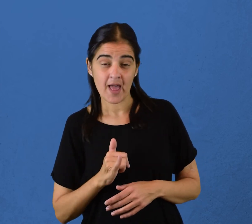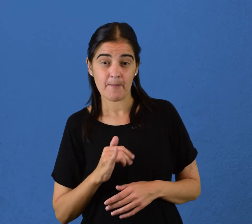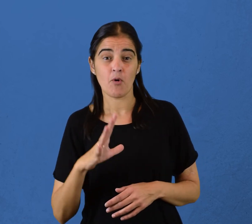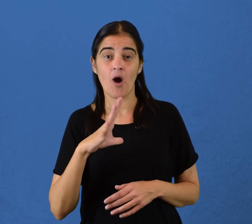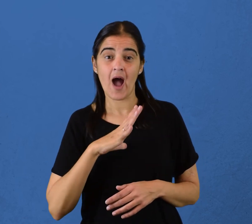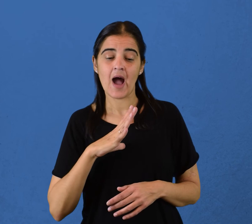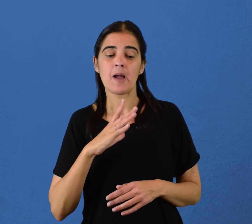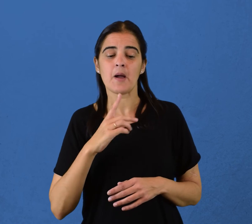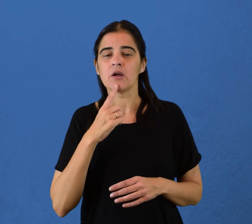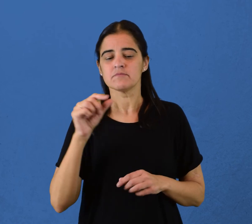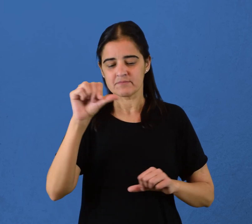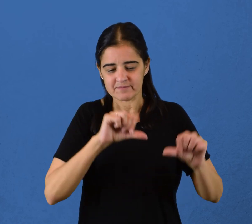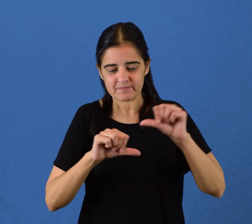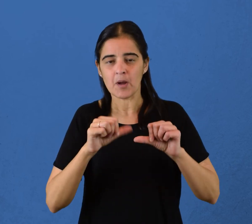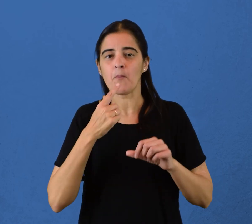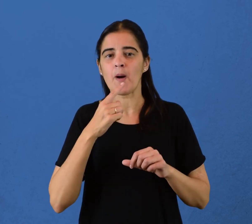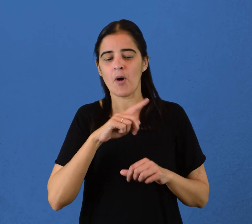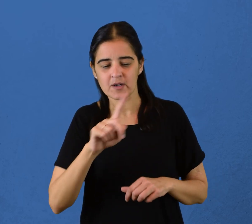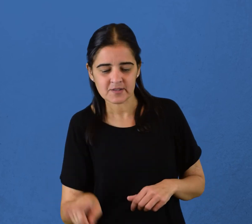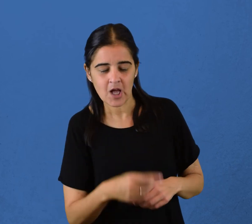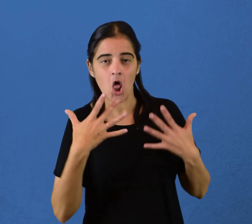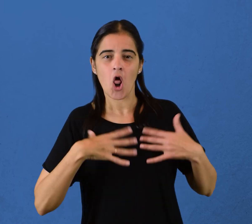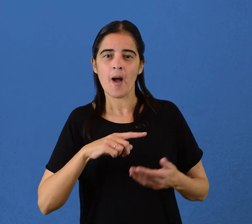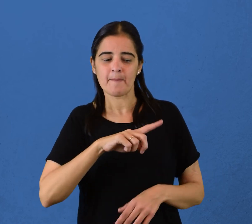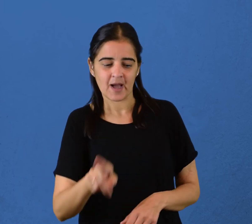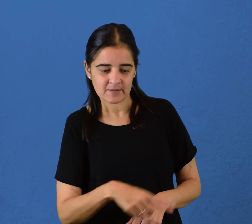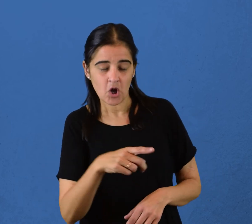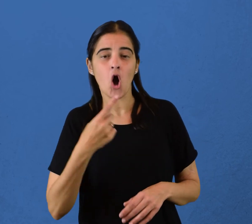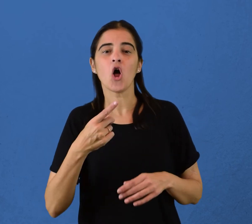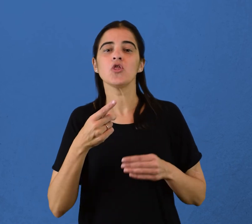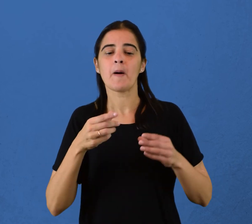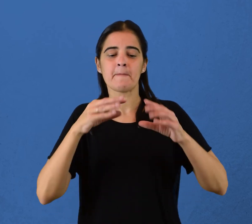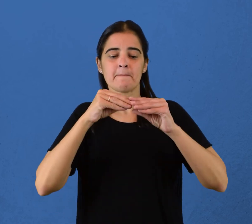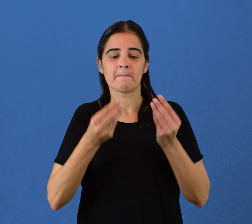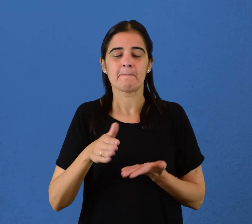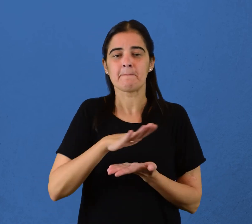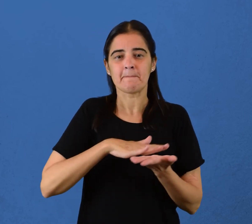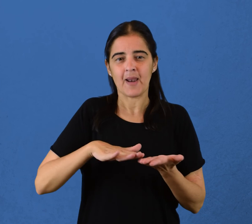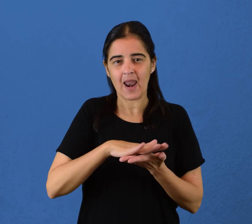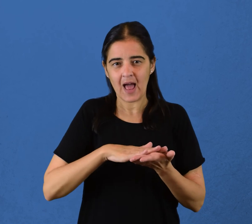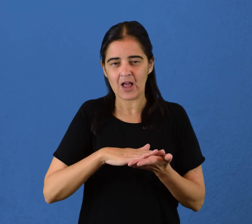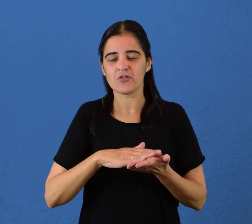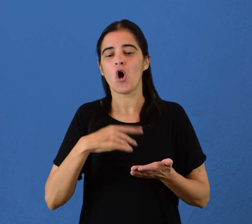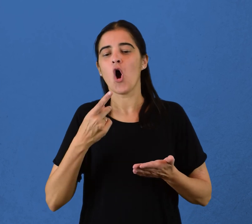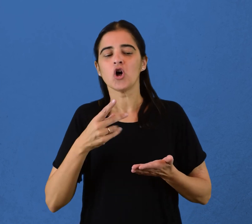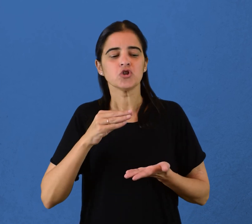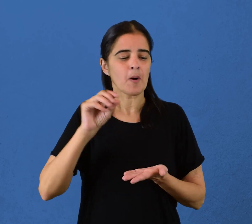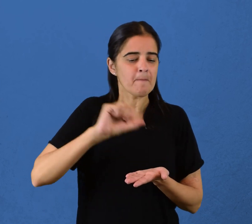Entre las que se incluyen productos como detergentes para lavar ropa, lavavajillas, productos para eliminar el polvo de